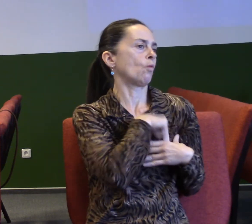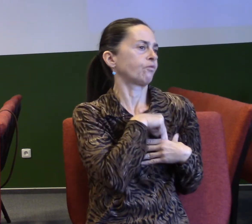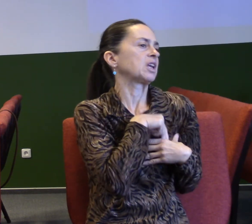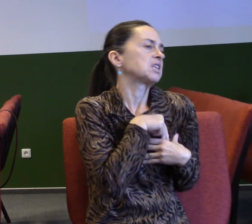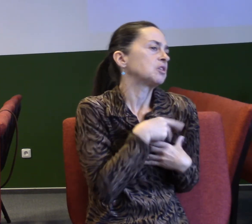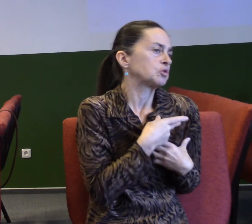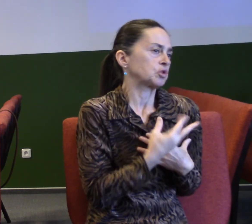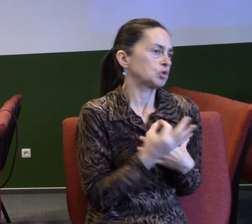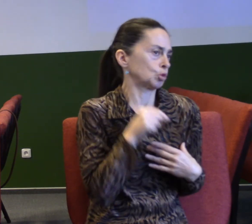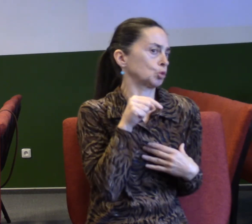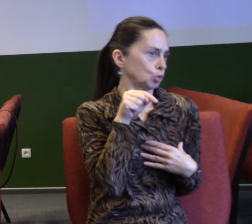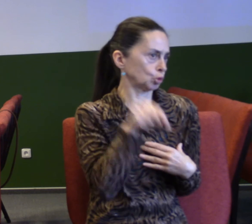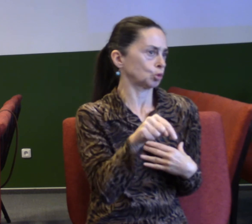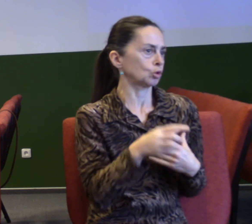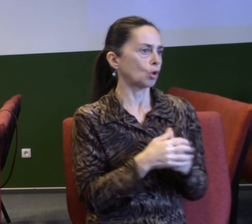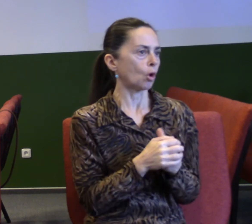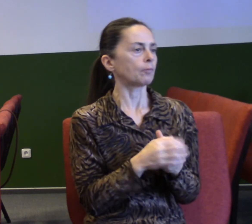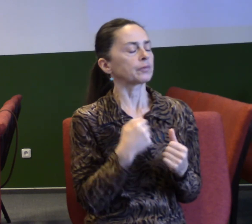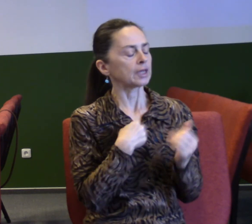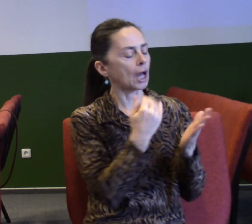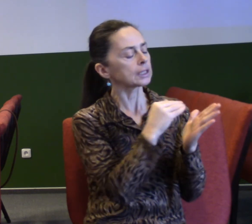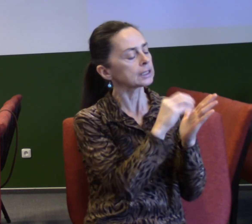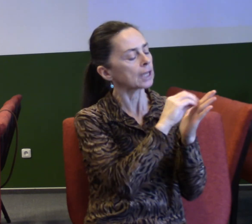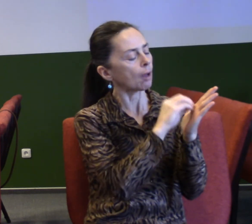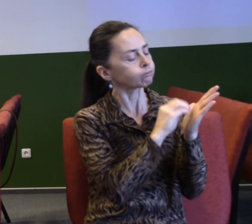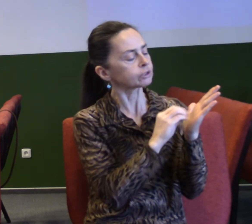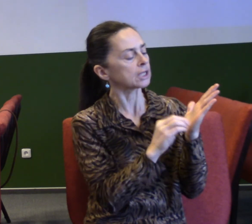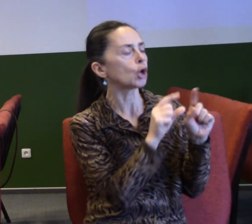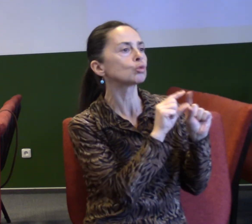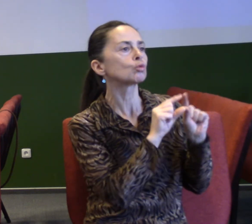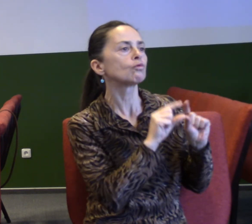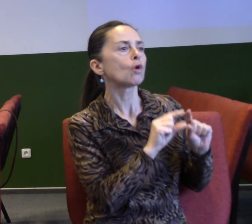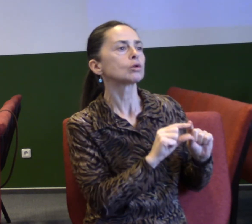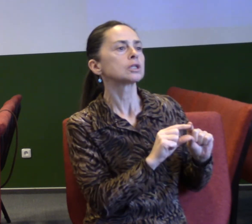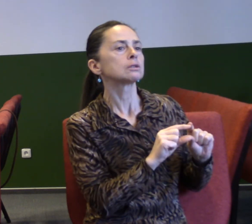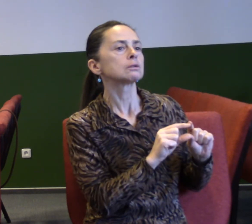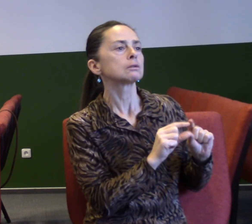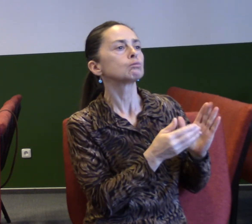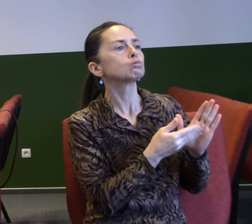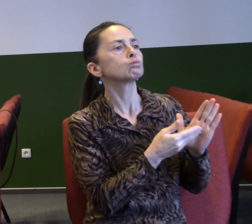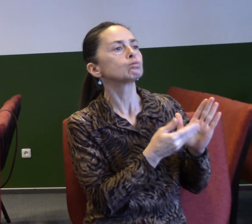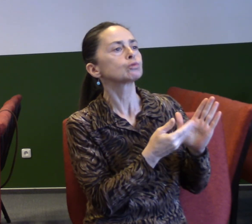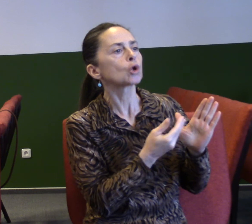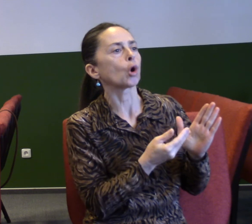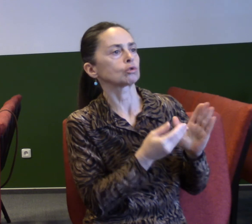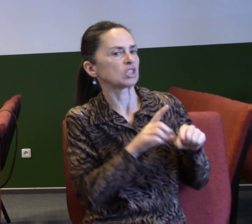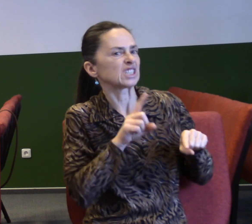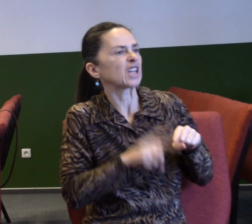jsem si napsal několi takových důvodů, proč možná do toho tak zklouzáváme. Třeba vám to v něčem